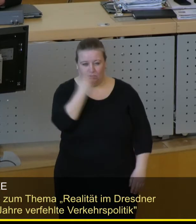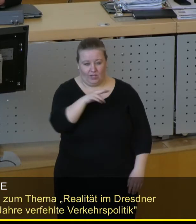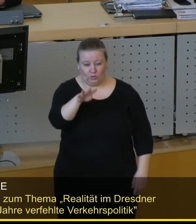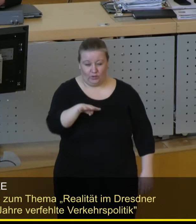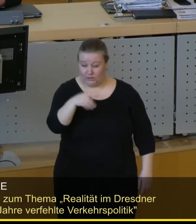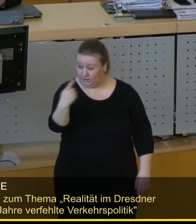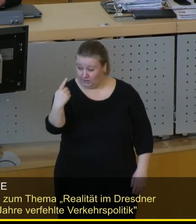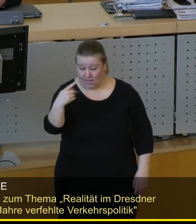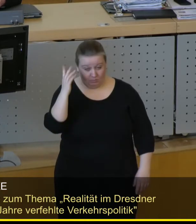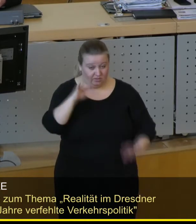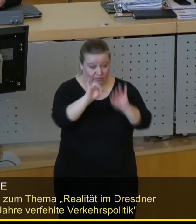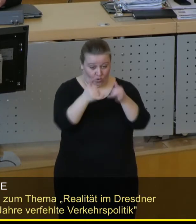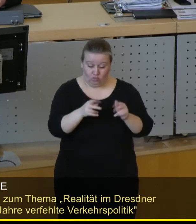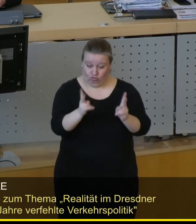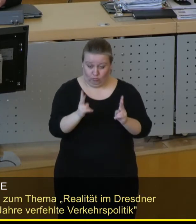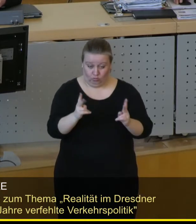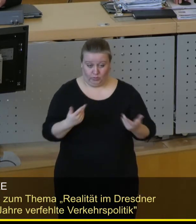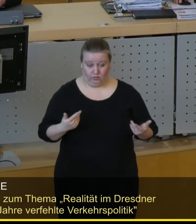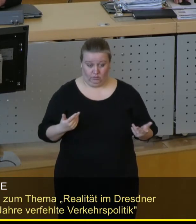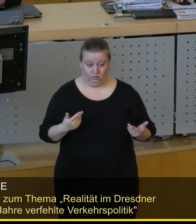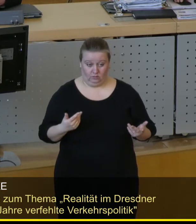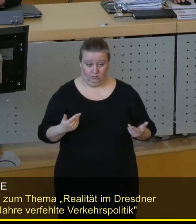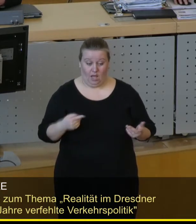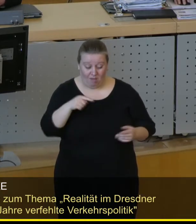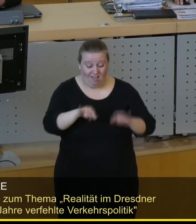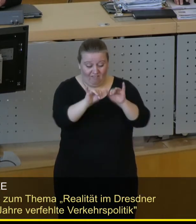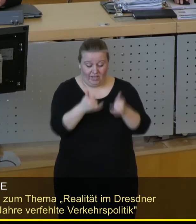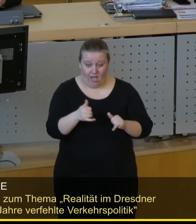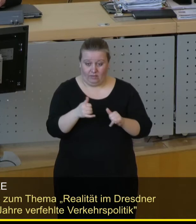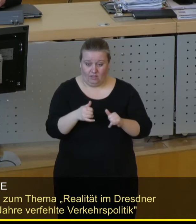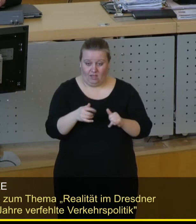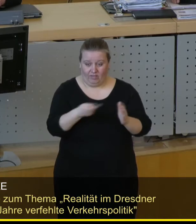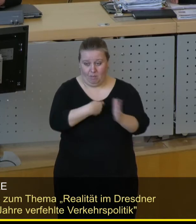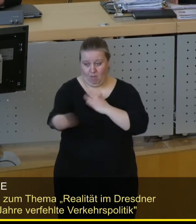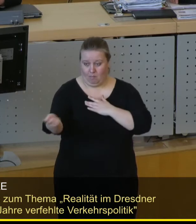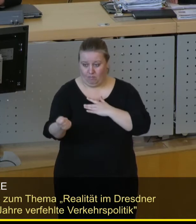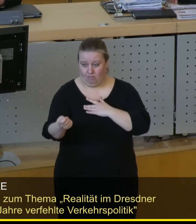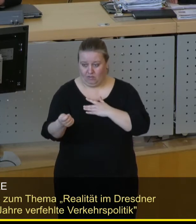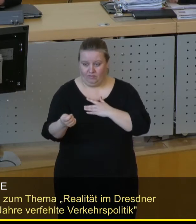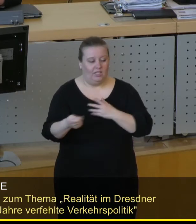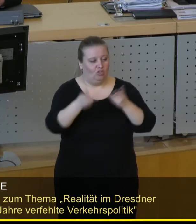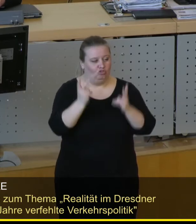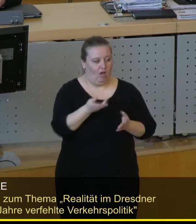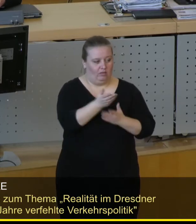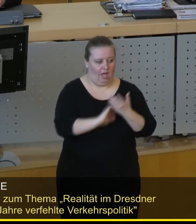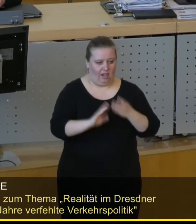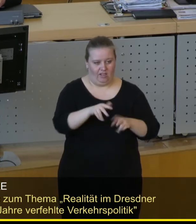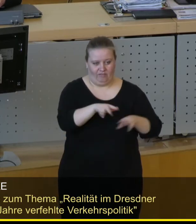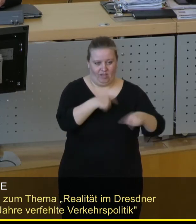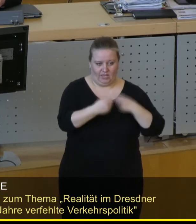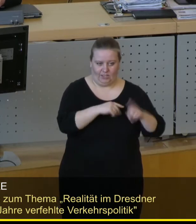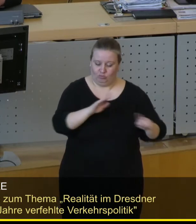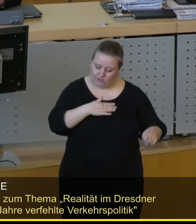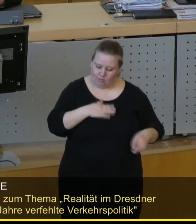hatten Sie Ihre Variante, das ist richtig, aber Sie sind wegen dieser Variante abgewählt worden, weil das nicht mehr stadtteilverträglich ist und weil wir Stadtentwicklung